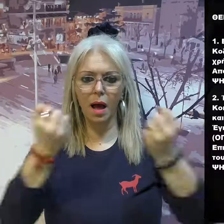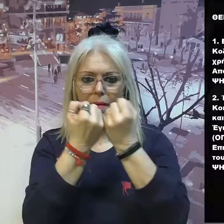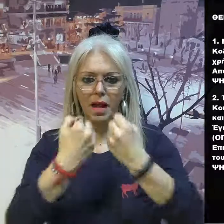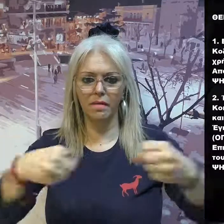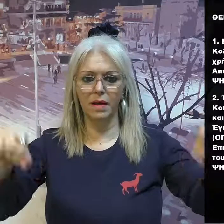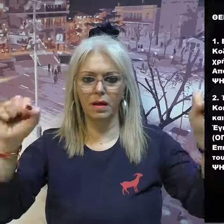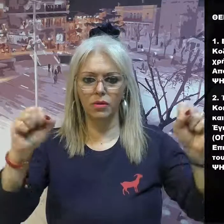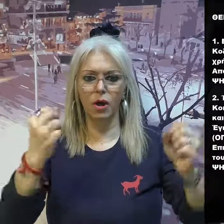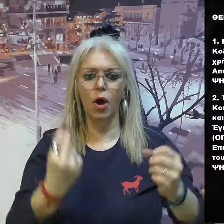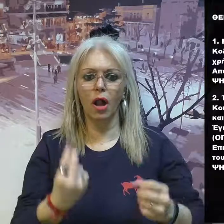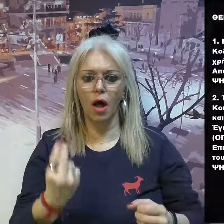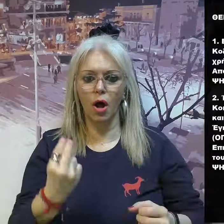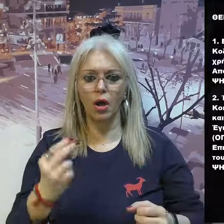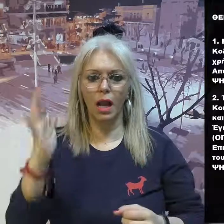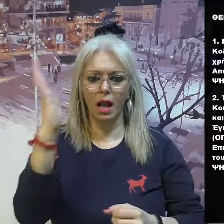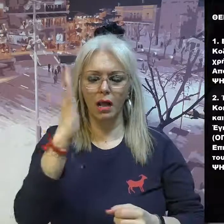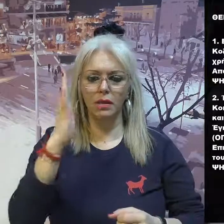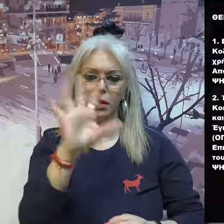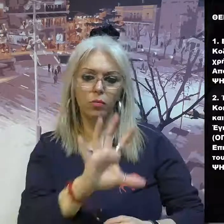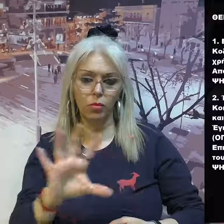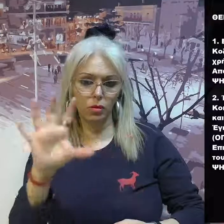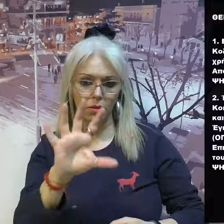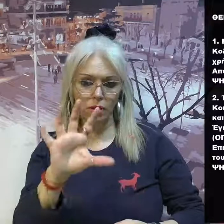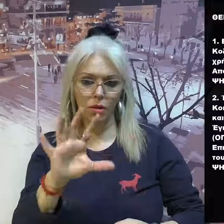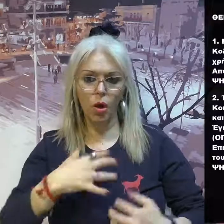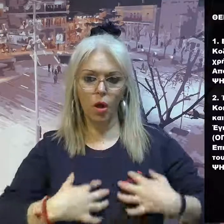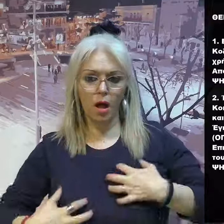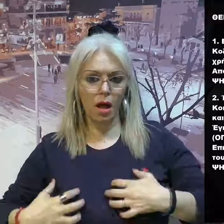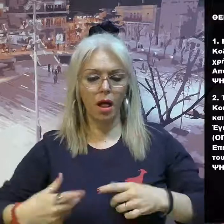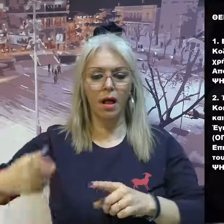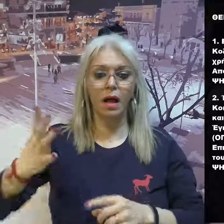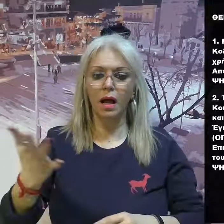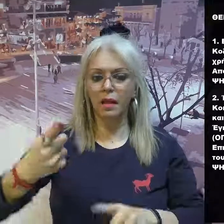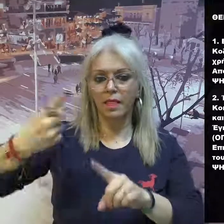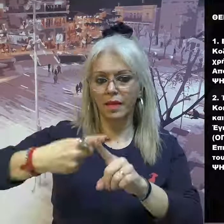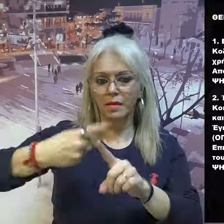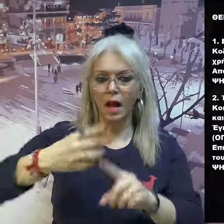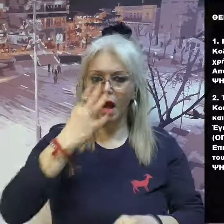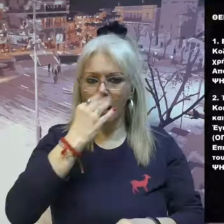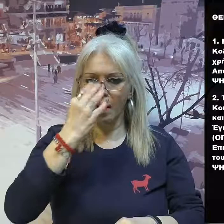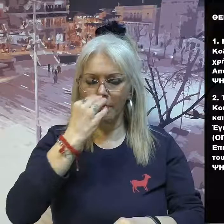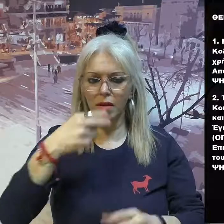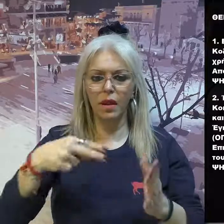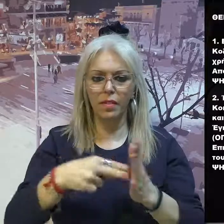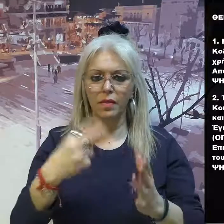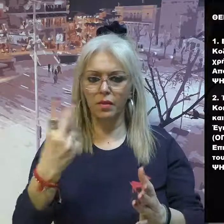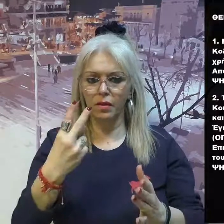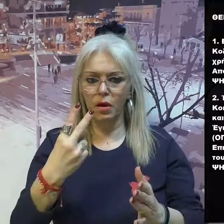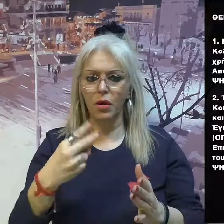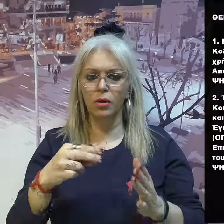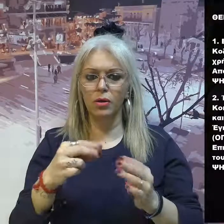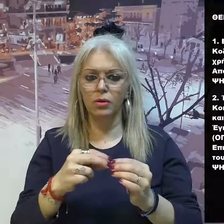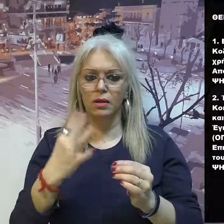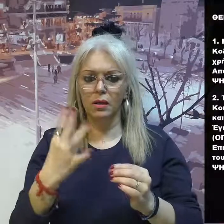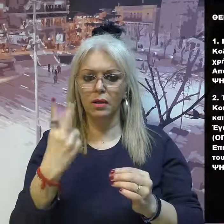μουσικών οργανών κατά το διάστημα της Αποκριάς 2022 ψηφίστηκε κατά πλειοψηφία 2. Έγκριση της με αριθμό 3